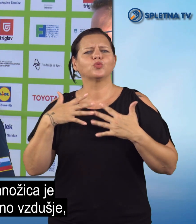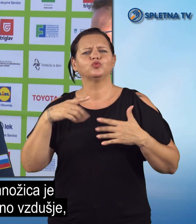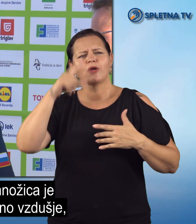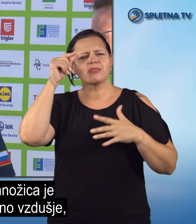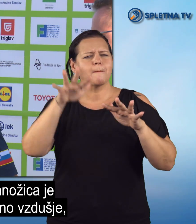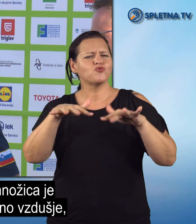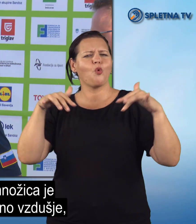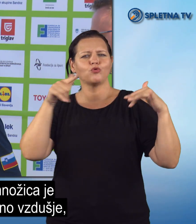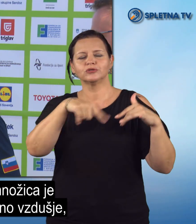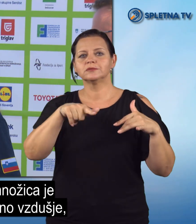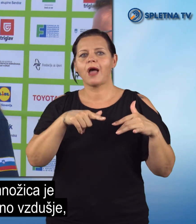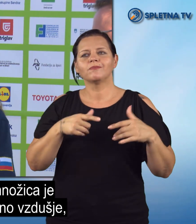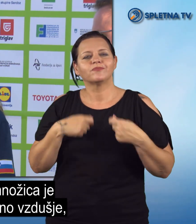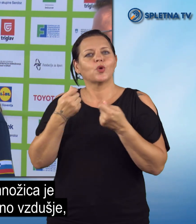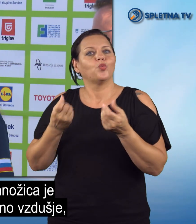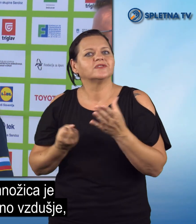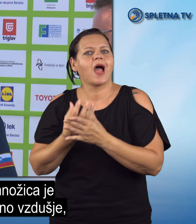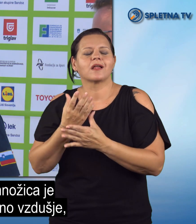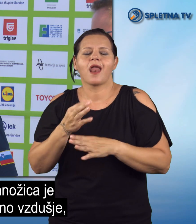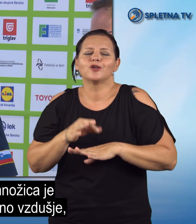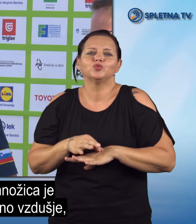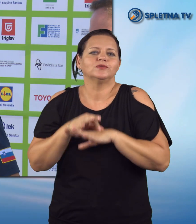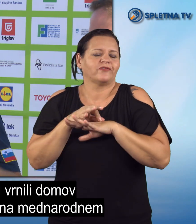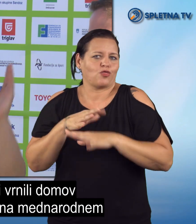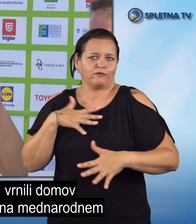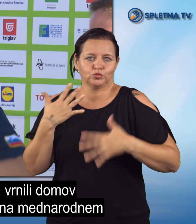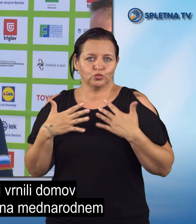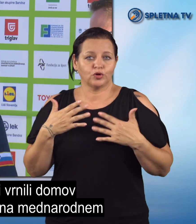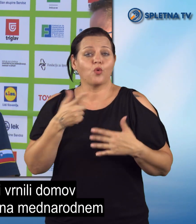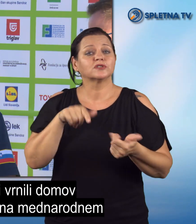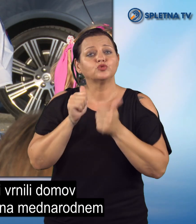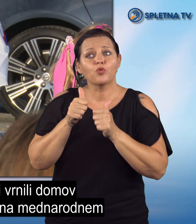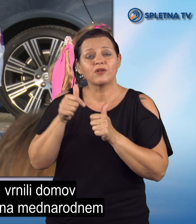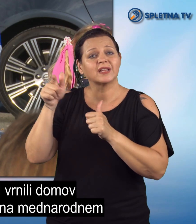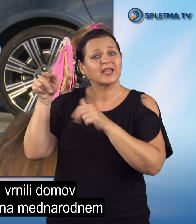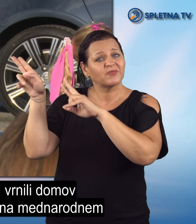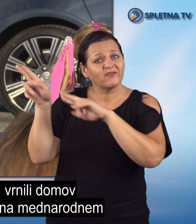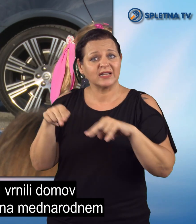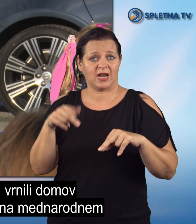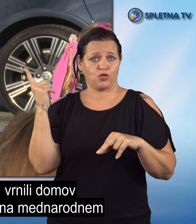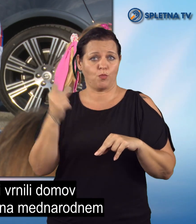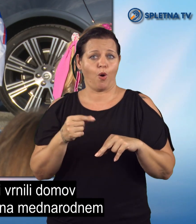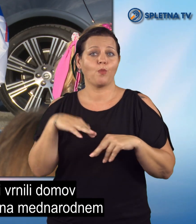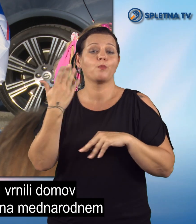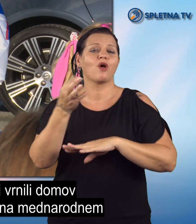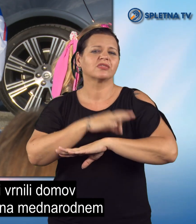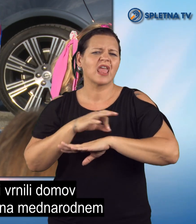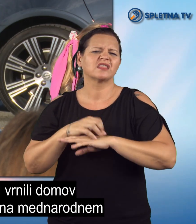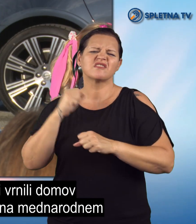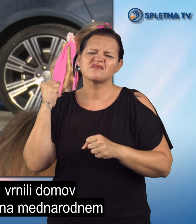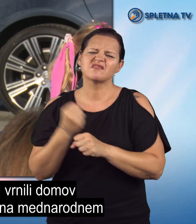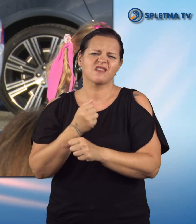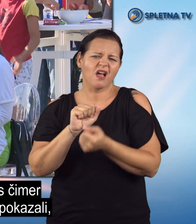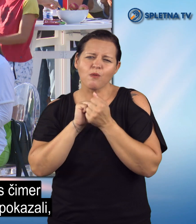Navdušena množica je ustvarila čustveno vzdušje, ko so se športniki vrnili domov po tednih trdega boja